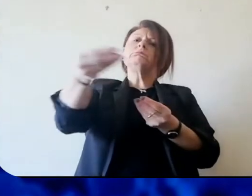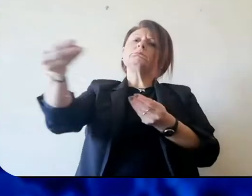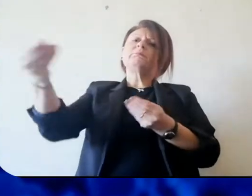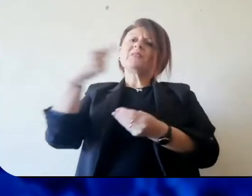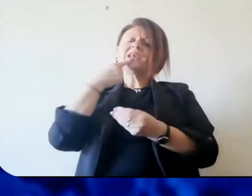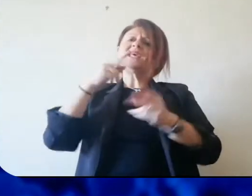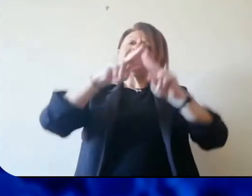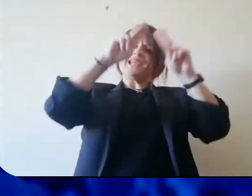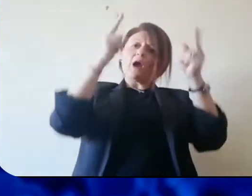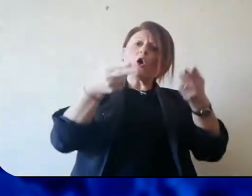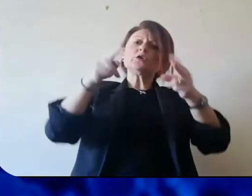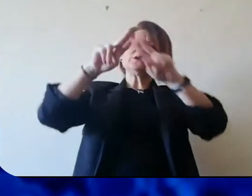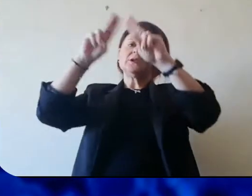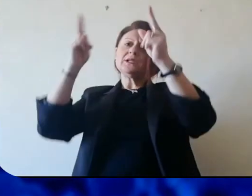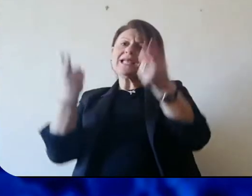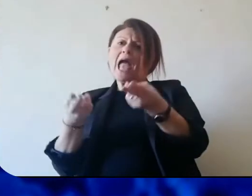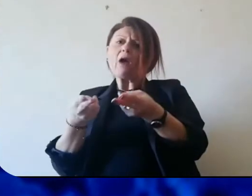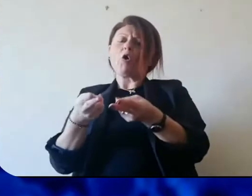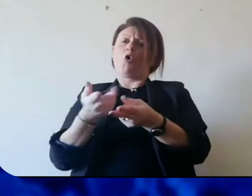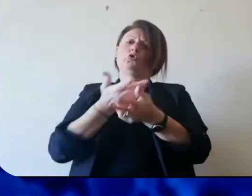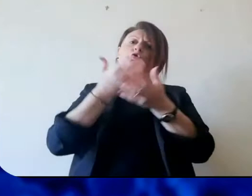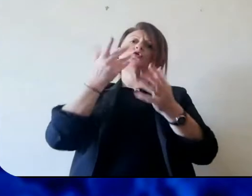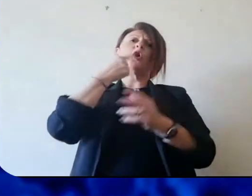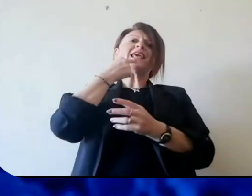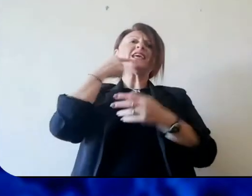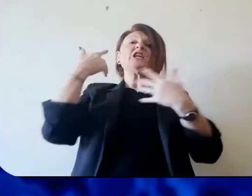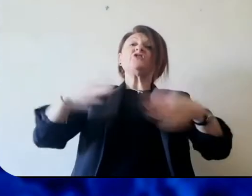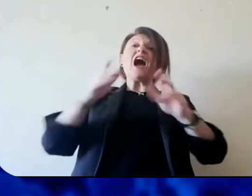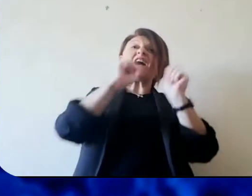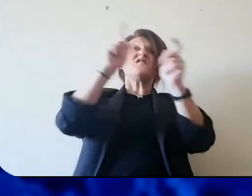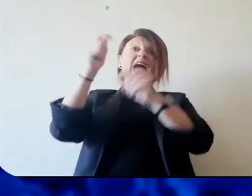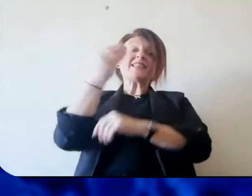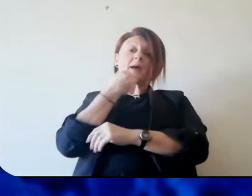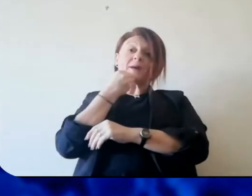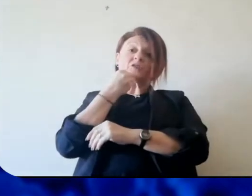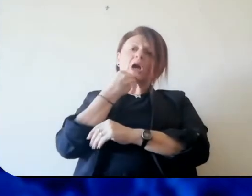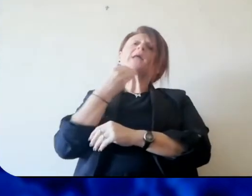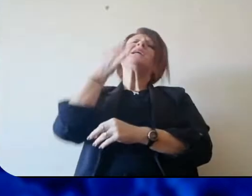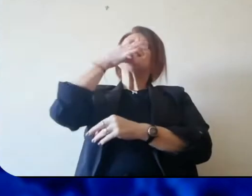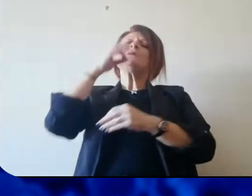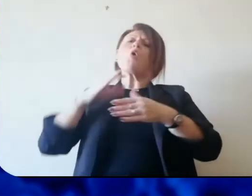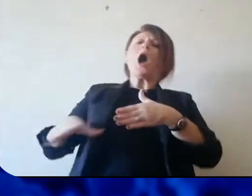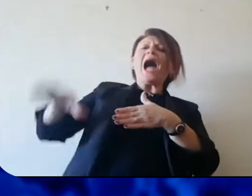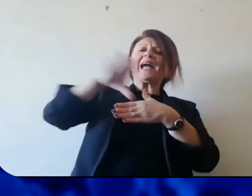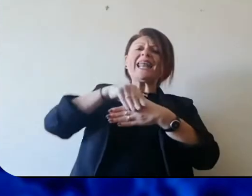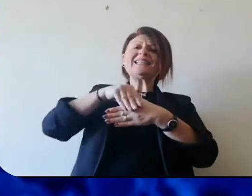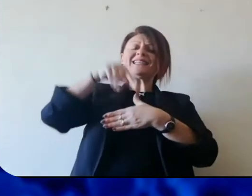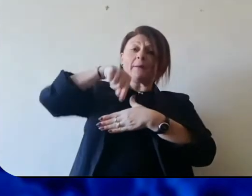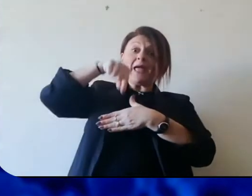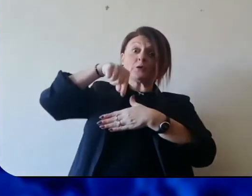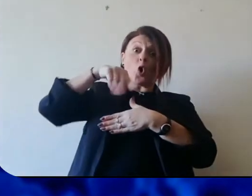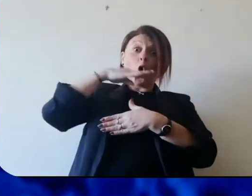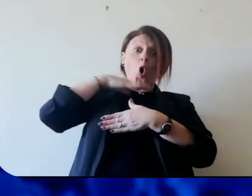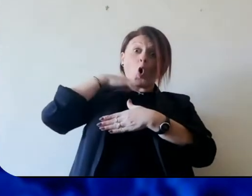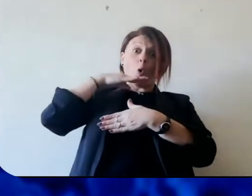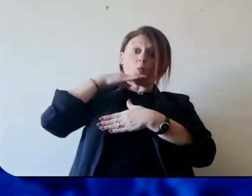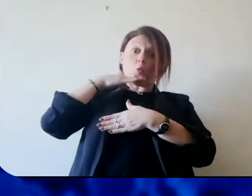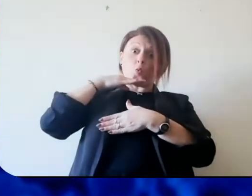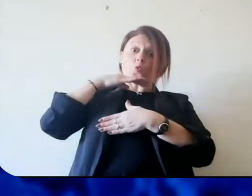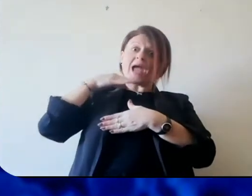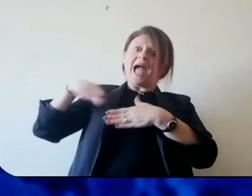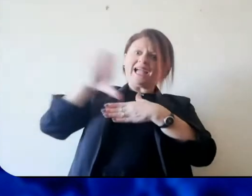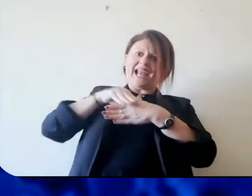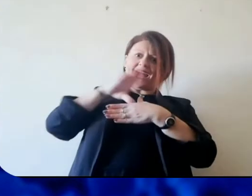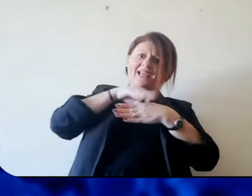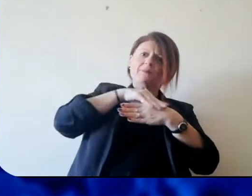a tutte le attività, come tutti i negozi, gli esercenti che svolgono attività di vendita appunto di prodotti alimentari, di